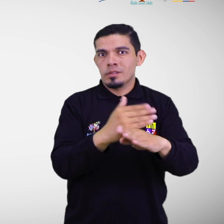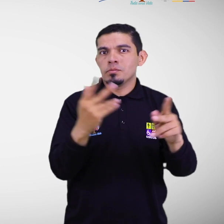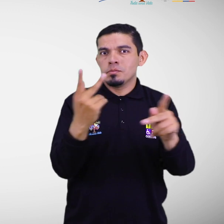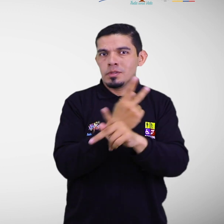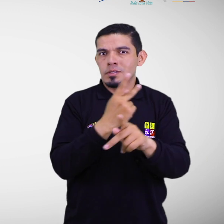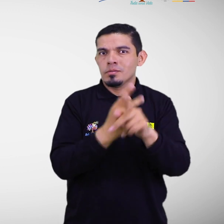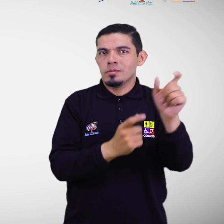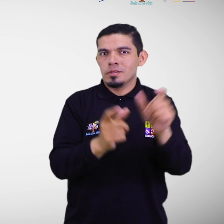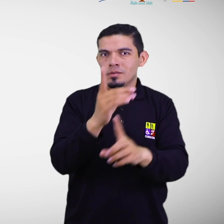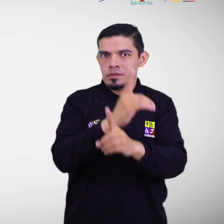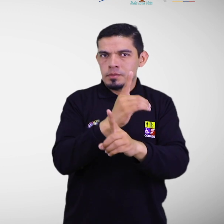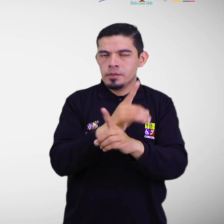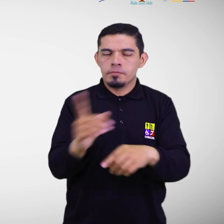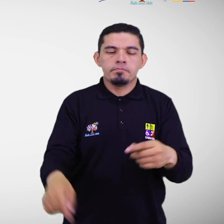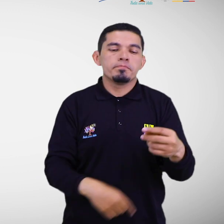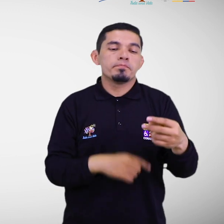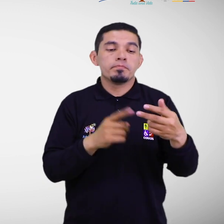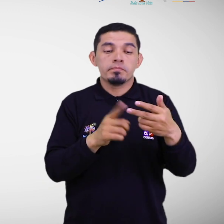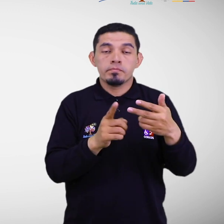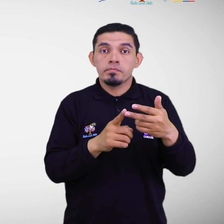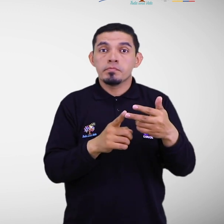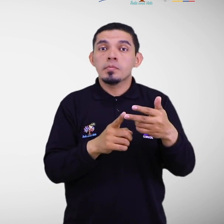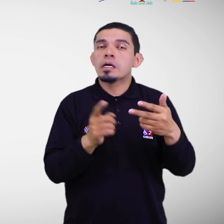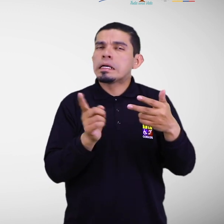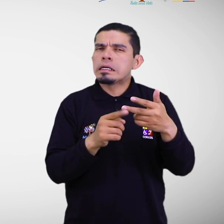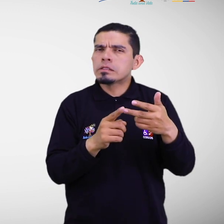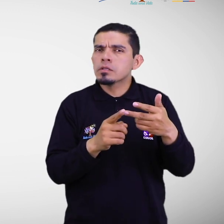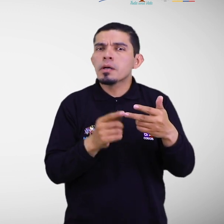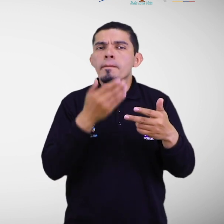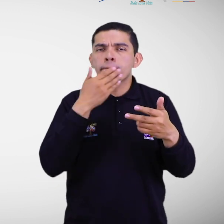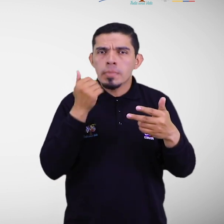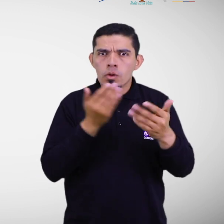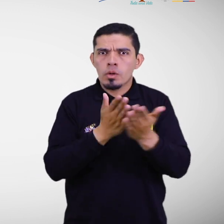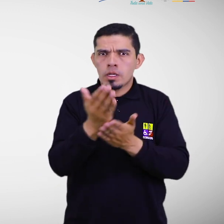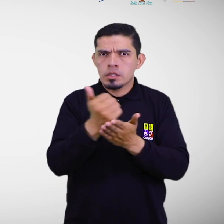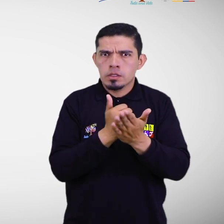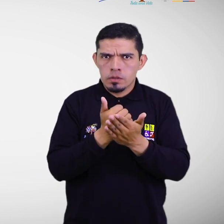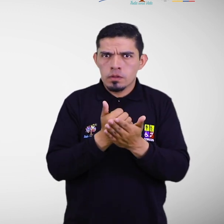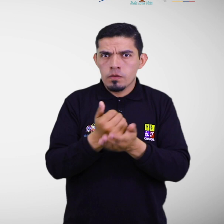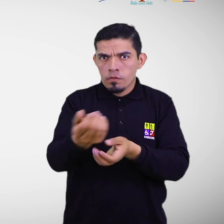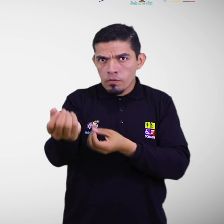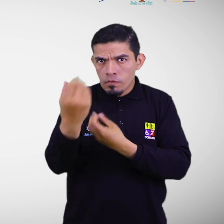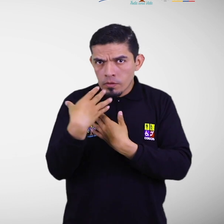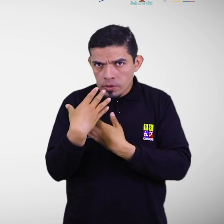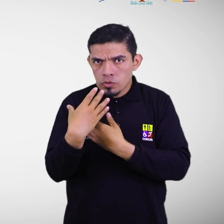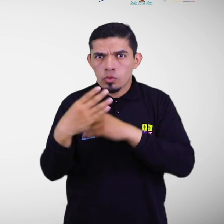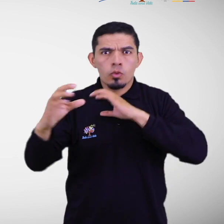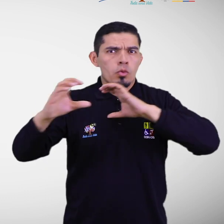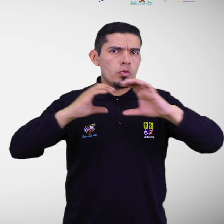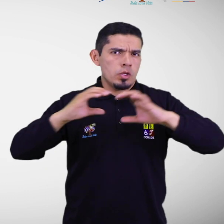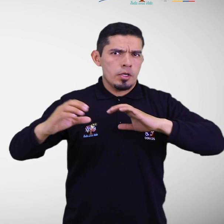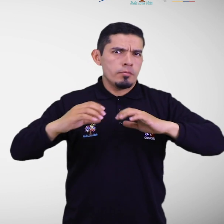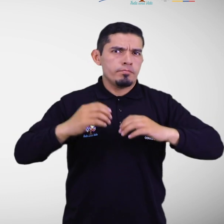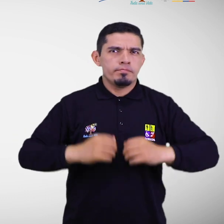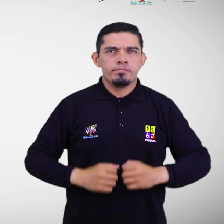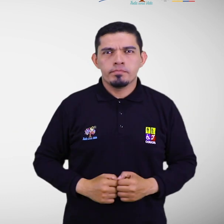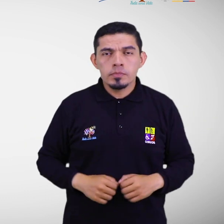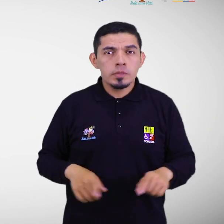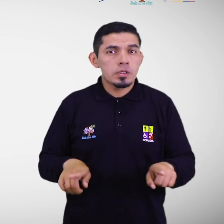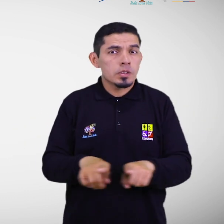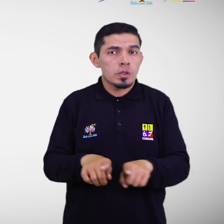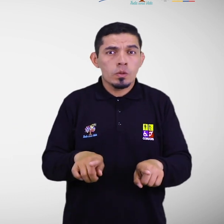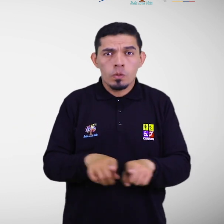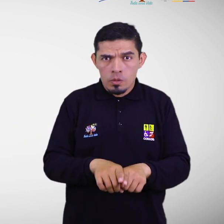personas con discapacidad, mejorando la accesibilidad física, la información y comunicación. Así como,